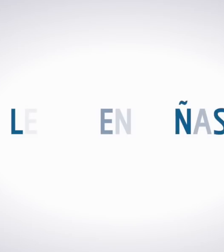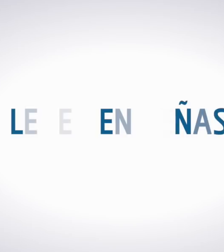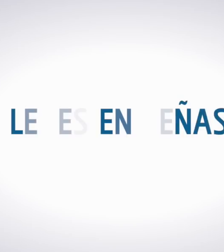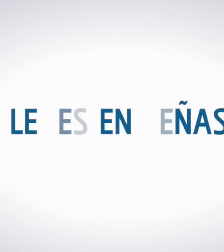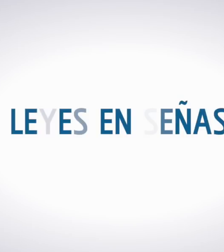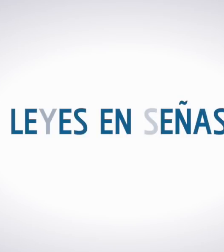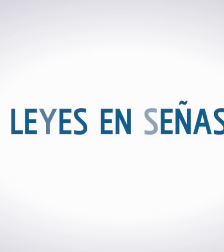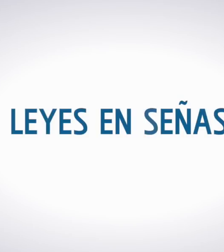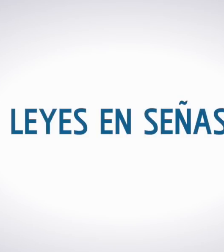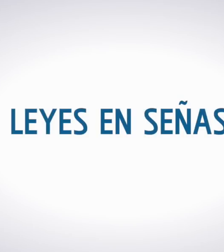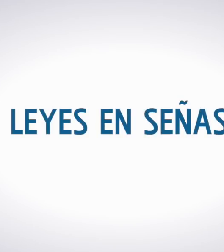Leyes y señas